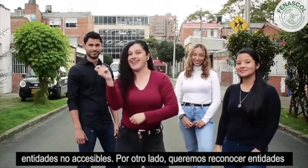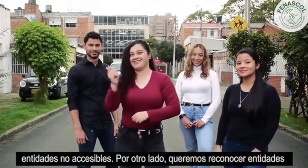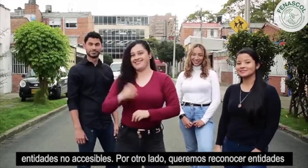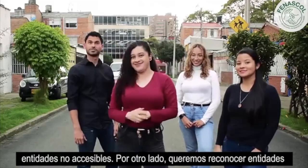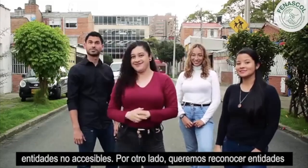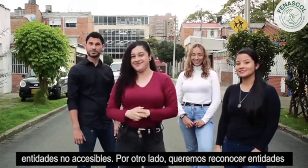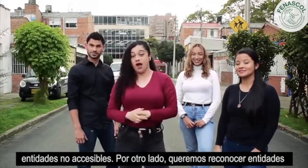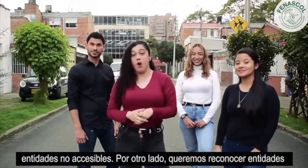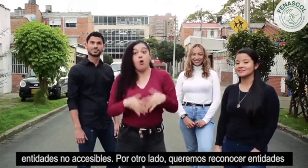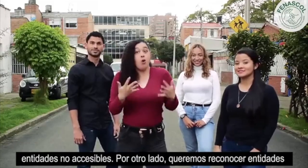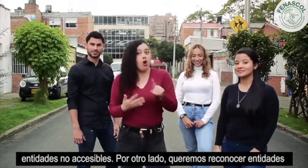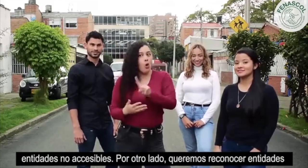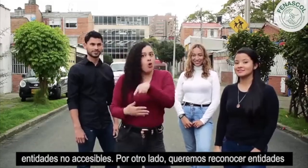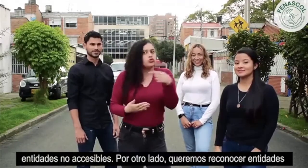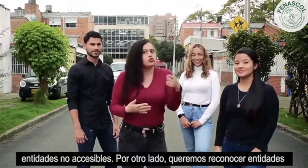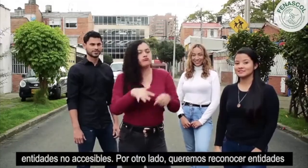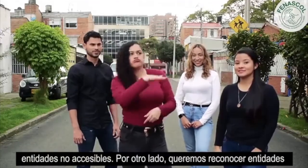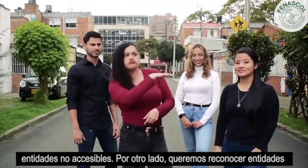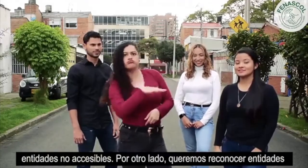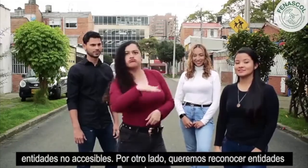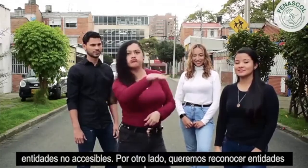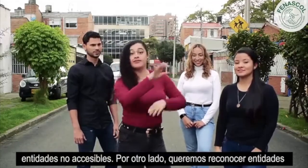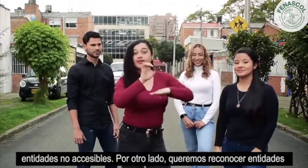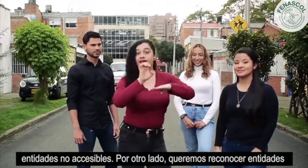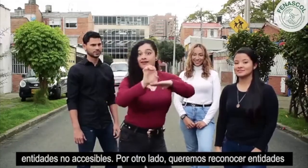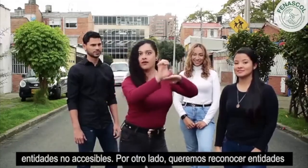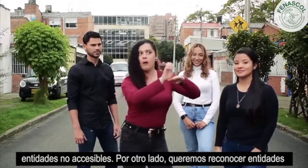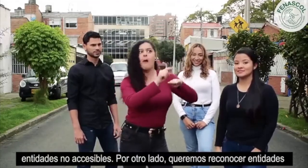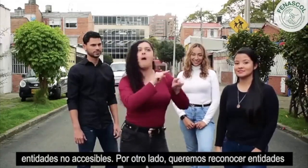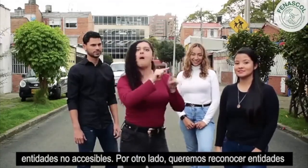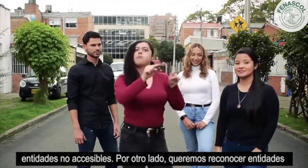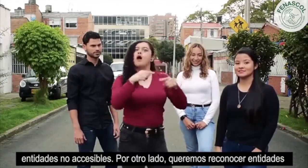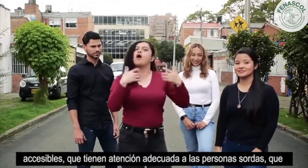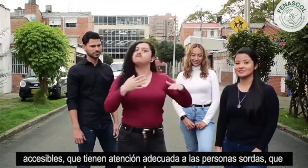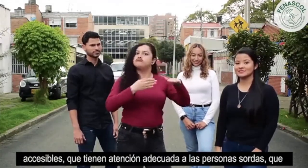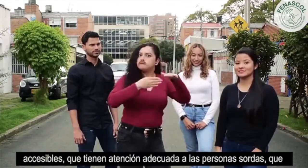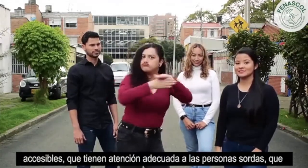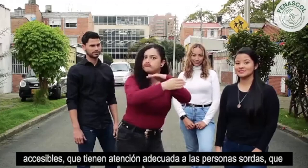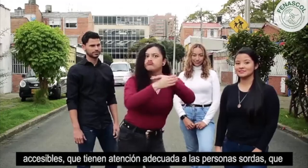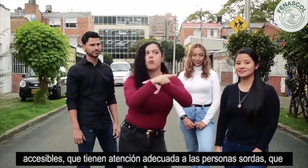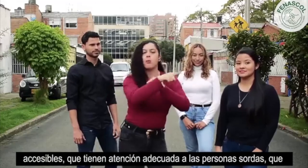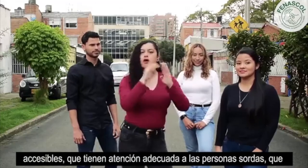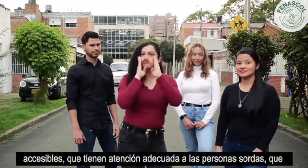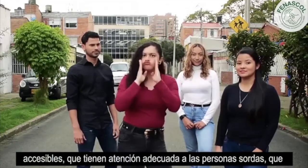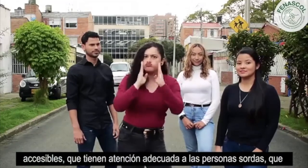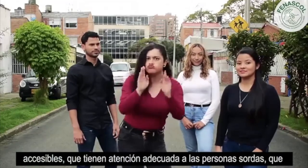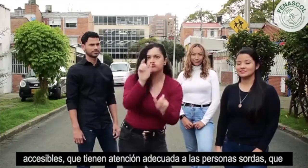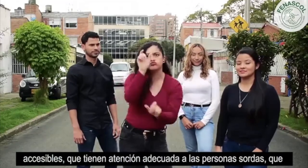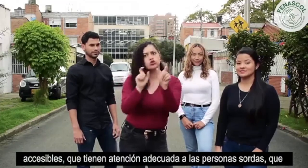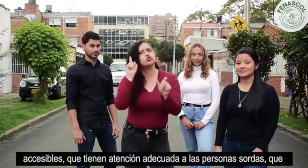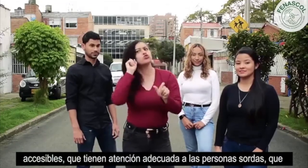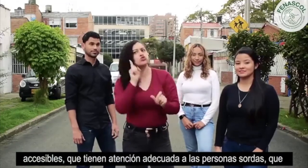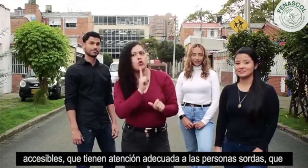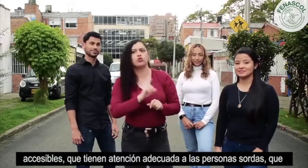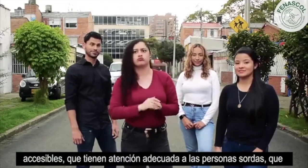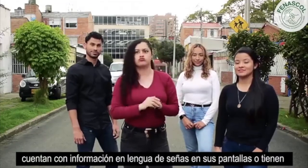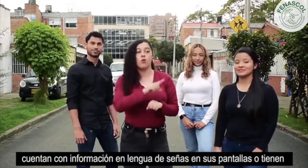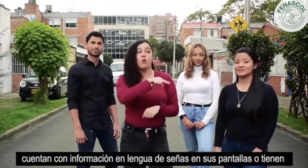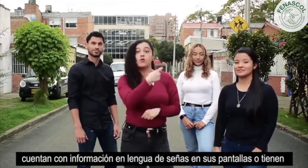no accesibles. Por otro lado, queremos reconocer entidades accesibles que tienen atención adecuada a las personas sordas, que cuentan con información